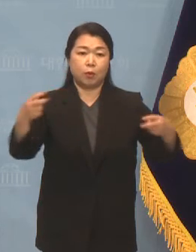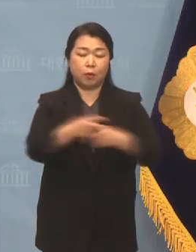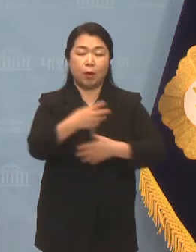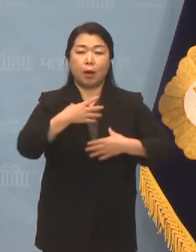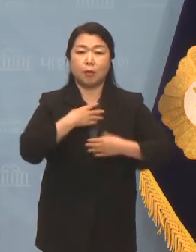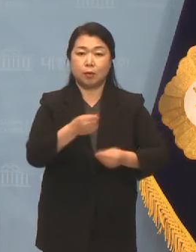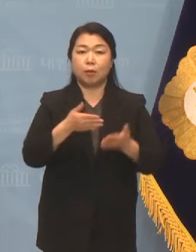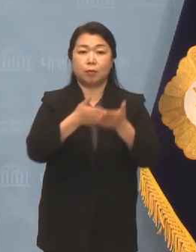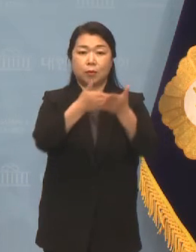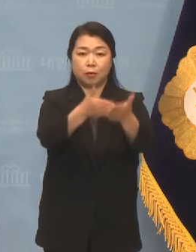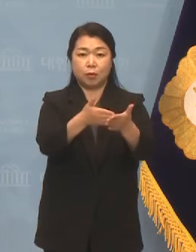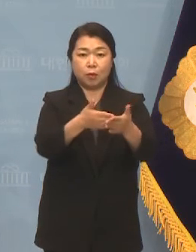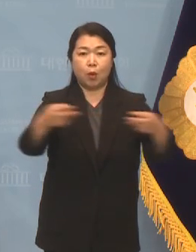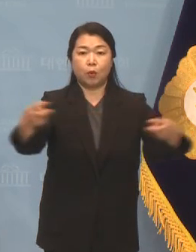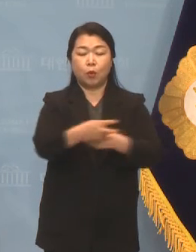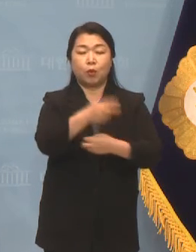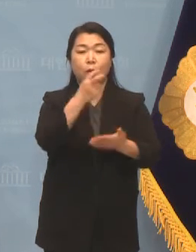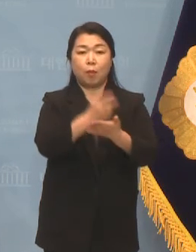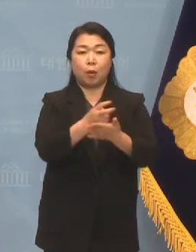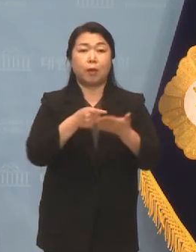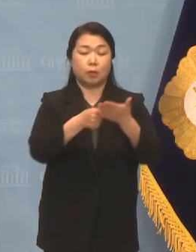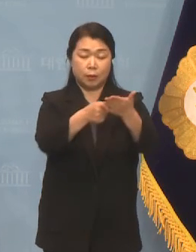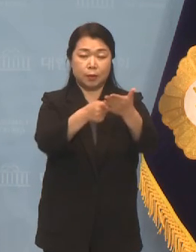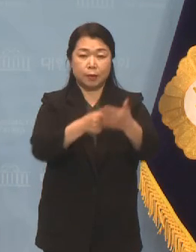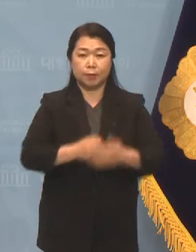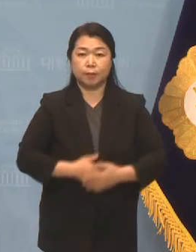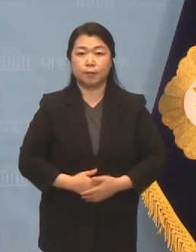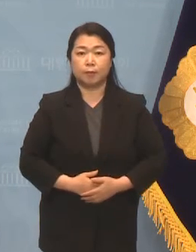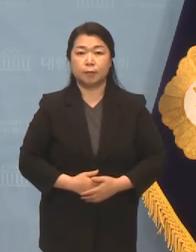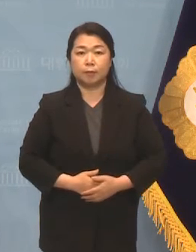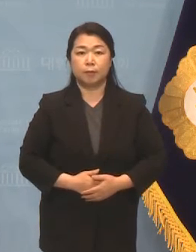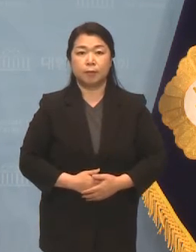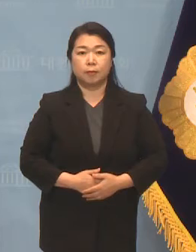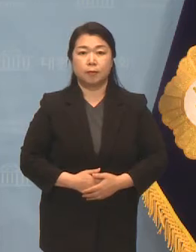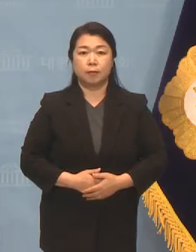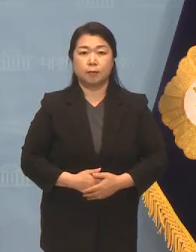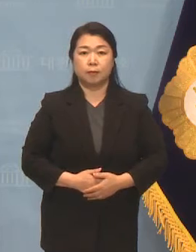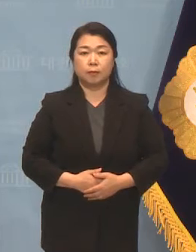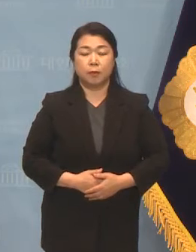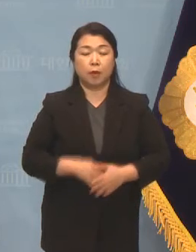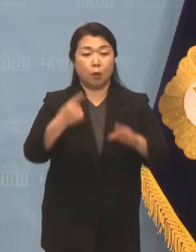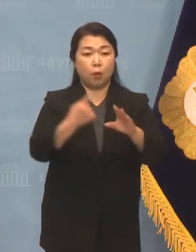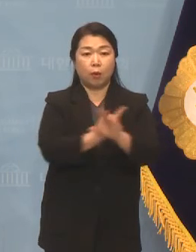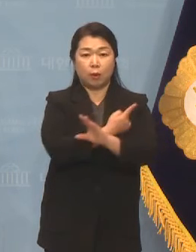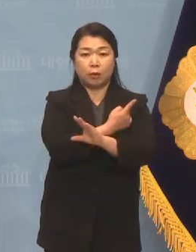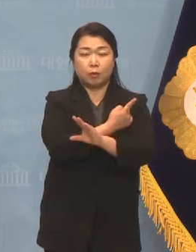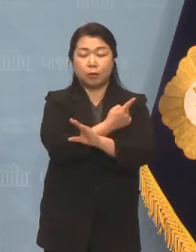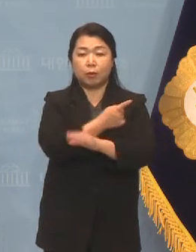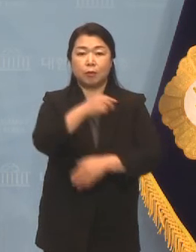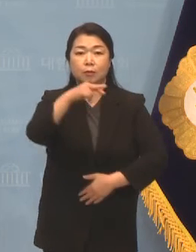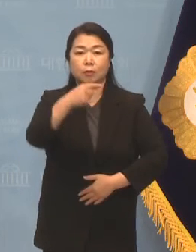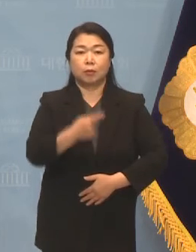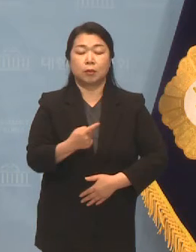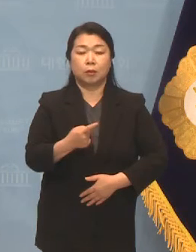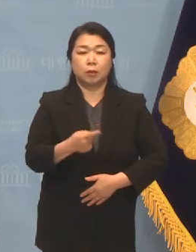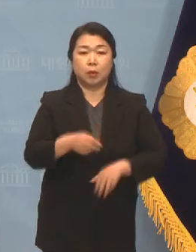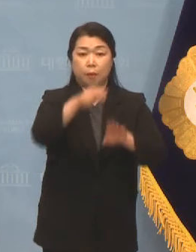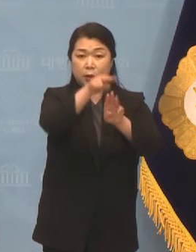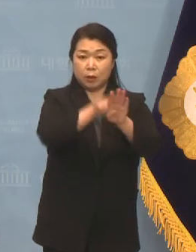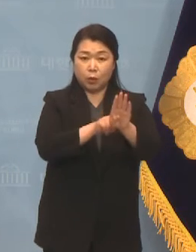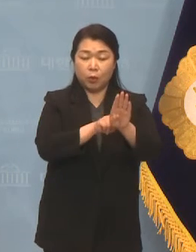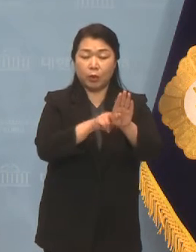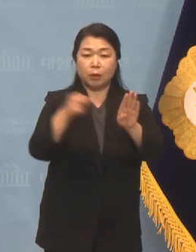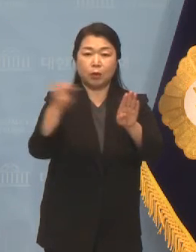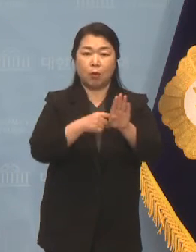교통안전을 제구하는 도로교통법 개정안이 제출되었습니다. 이외에도 최근 비트코인 등